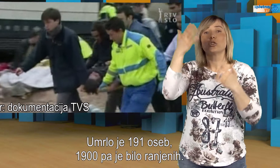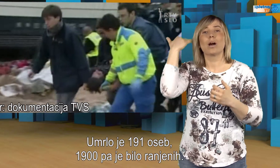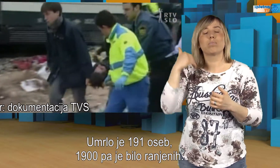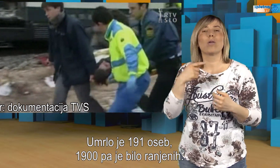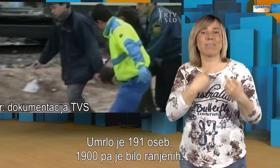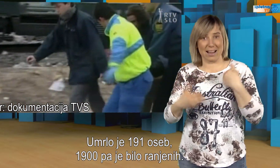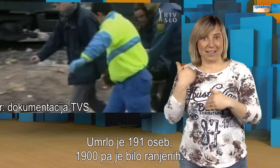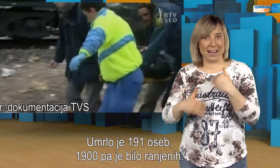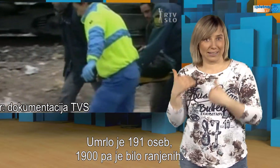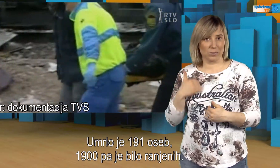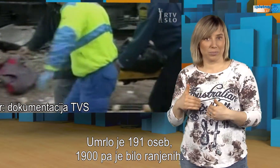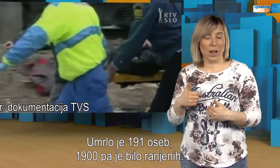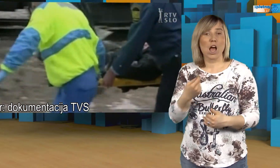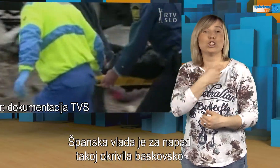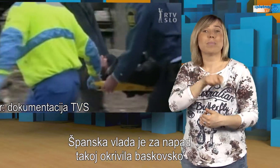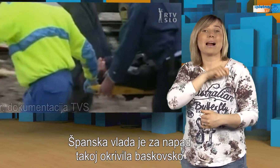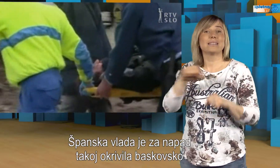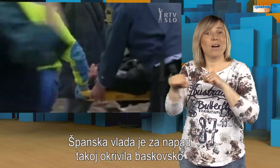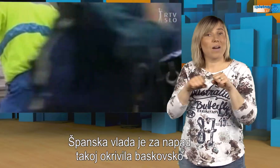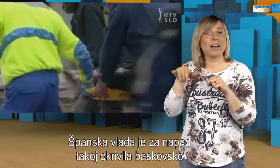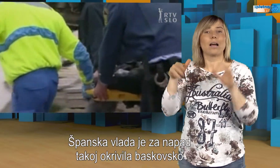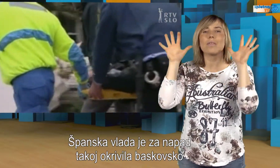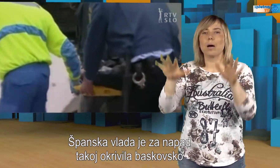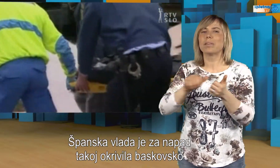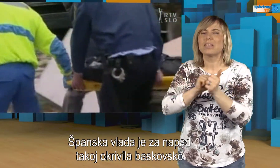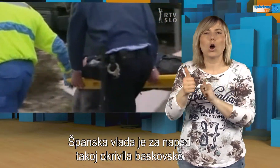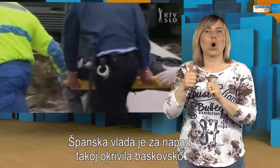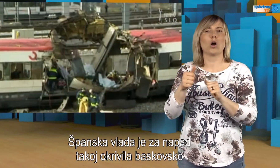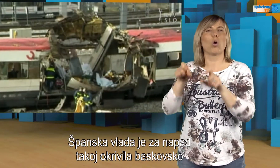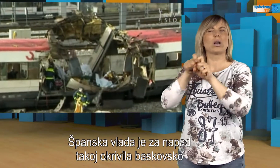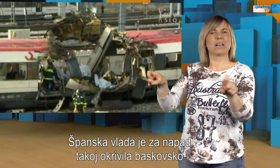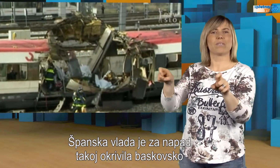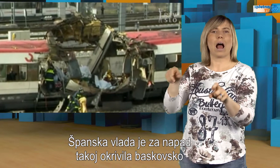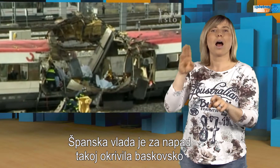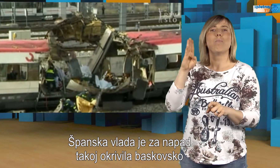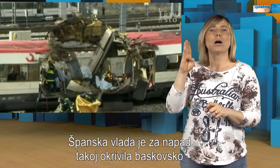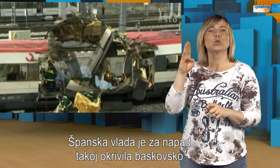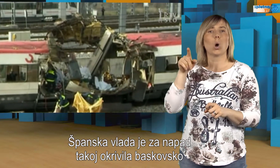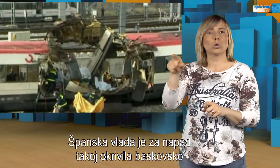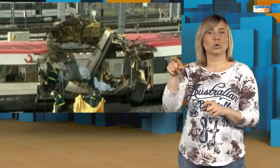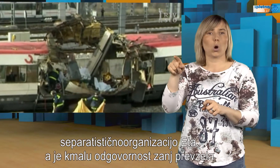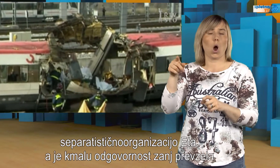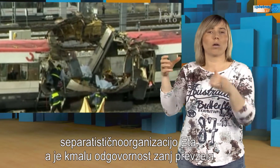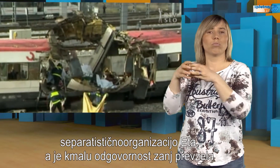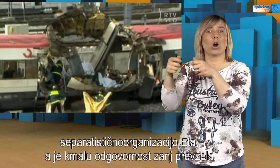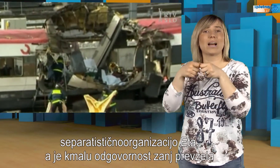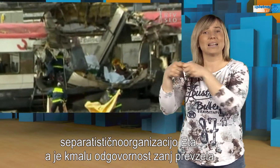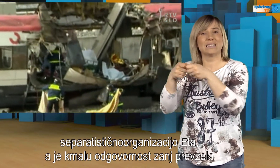bilo ranjenih. Španska vlada je za napad takoj ukrivila Baskovsko separatistično organizacijo ETA,